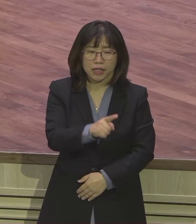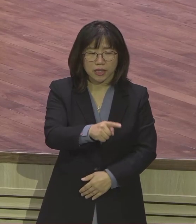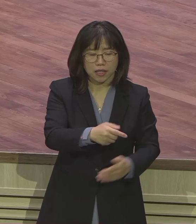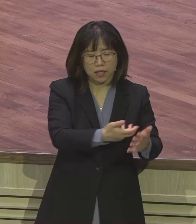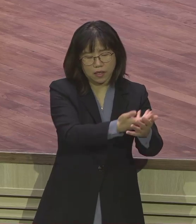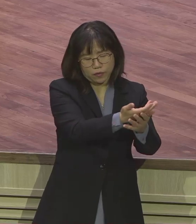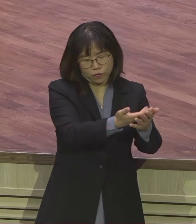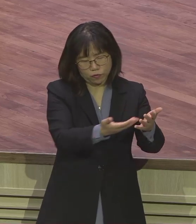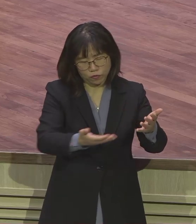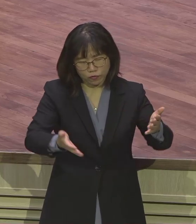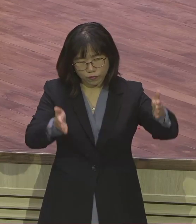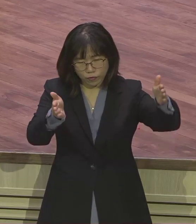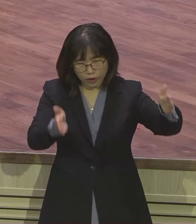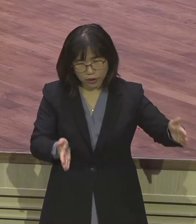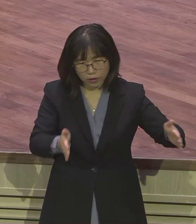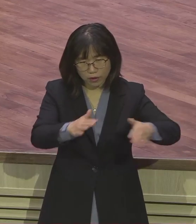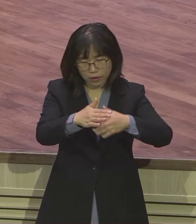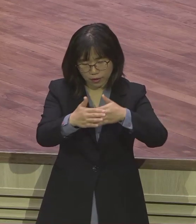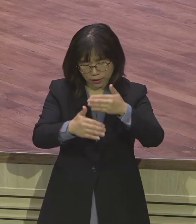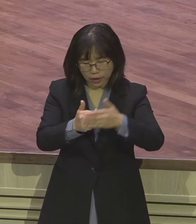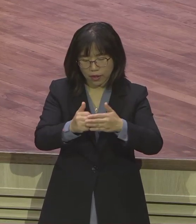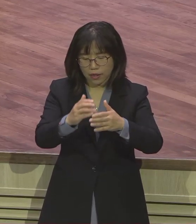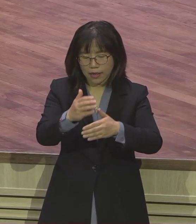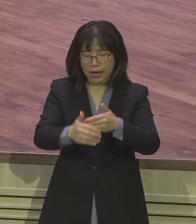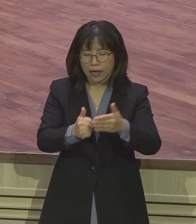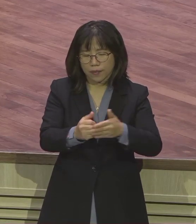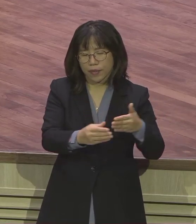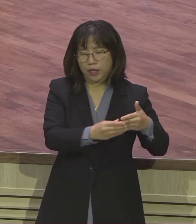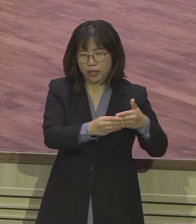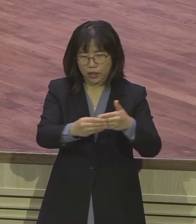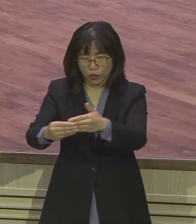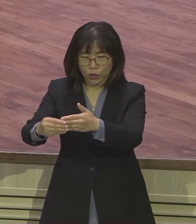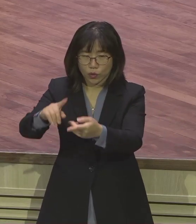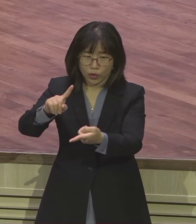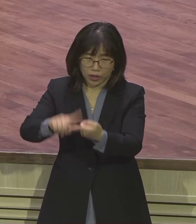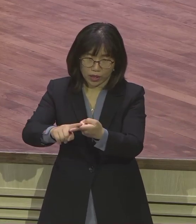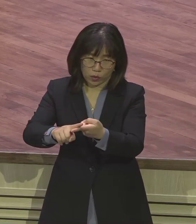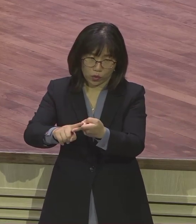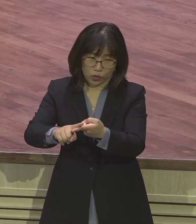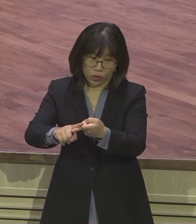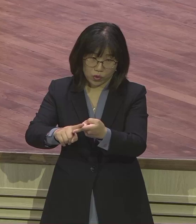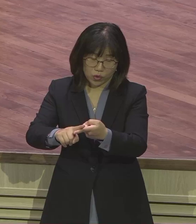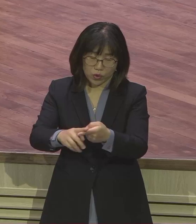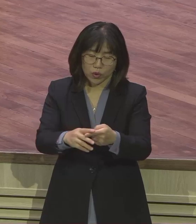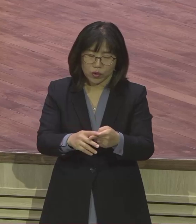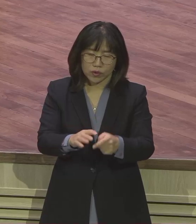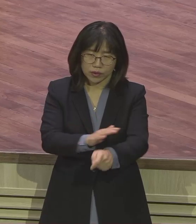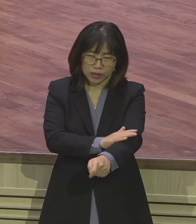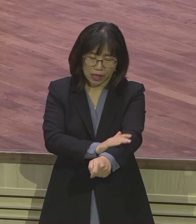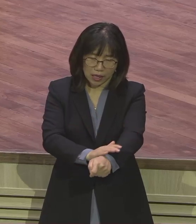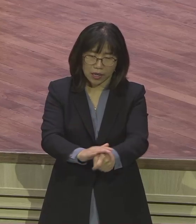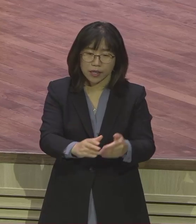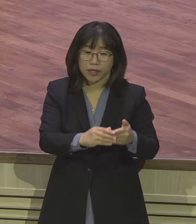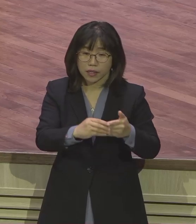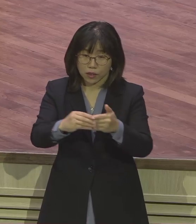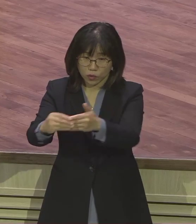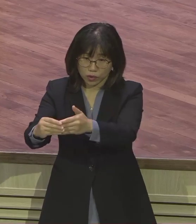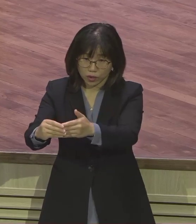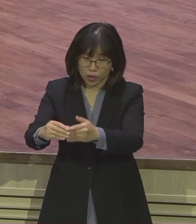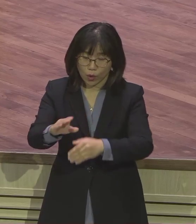하나님의 섭리 속의 일사천리로 그렇게 진행이 되어가지고 모세 어머니가 싹